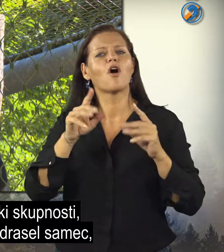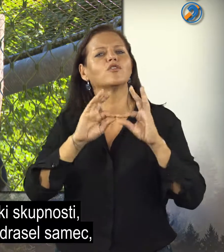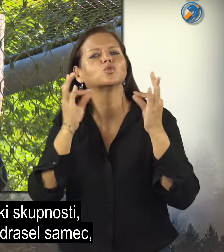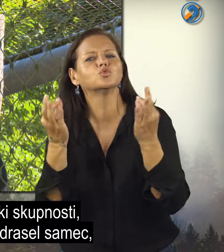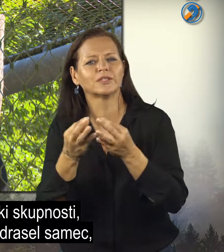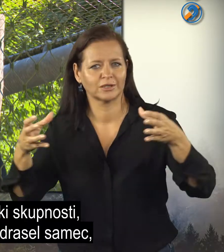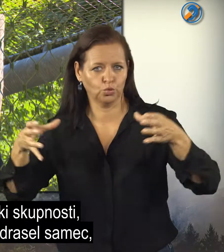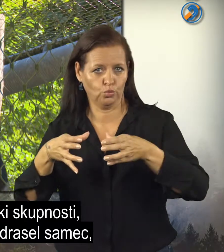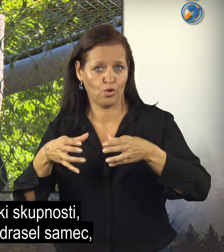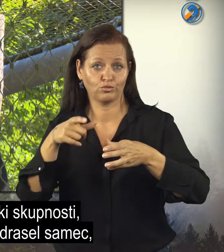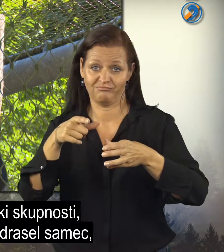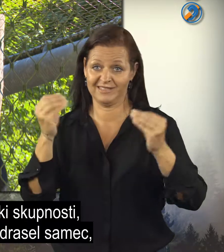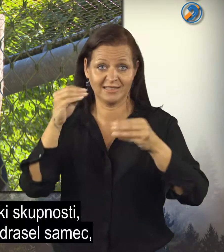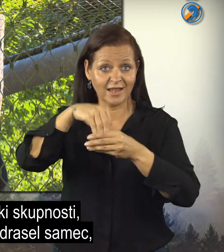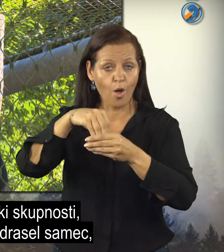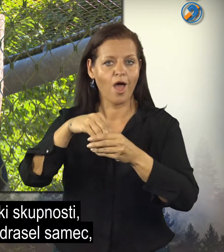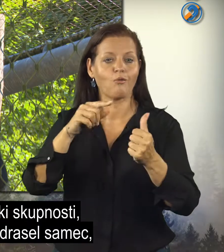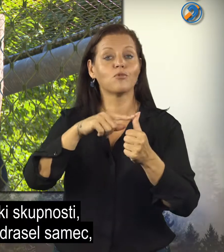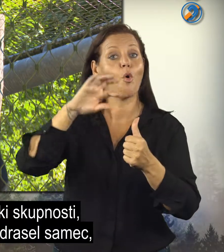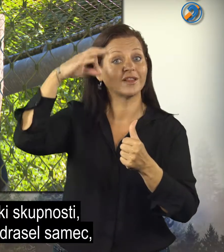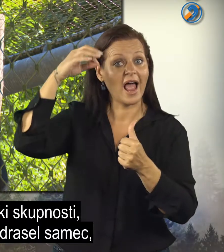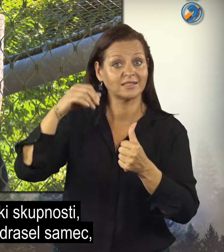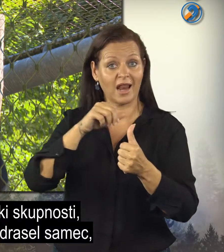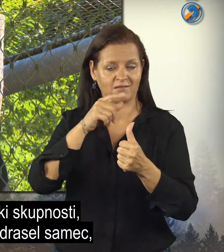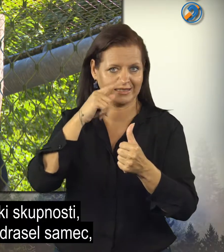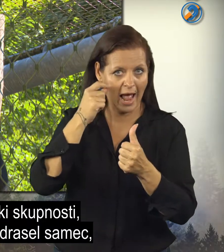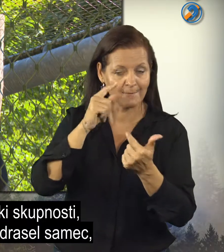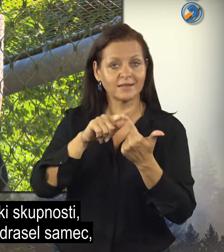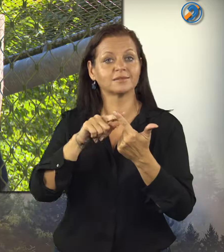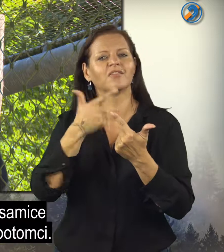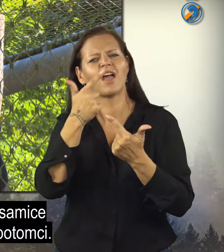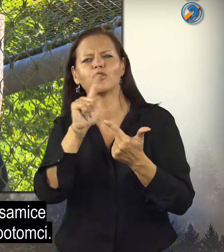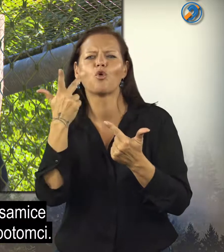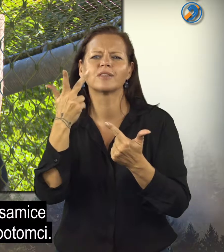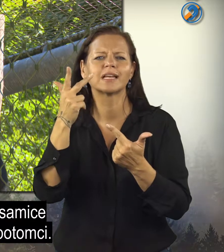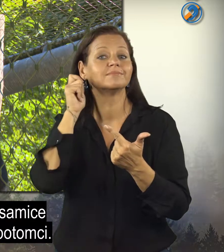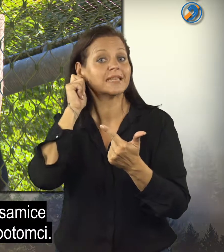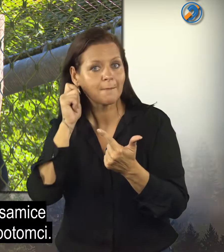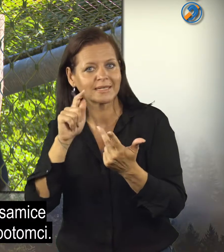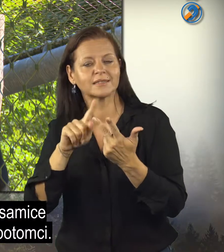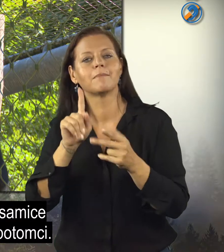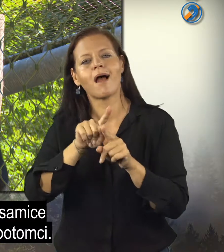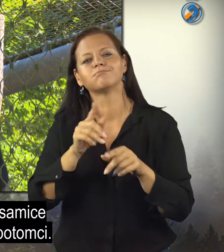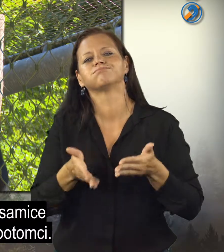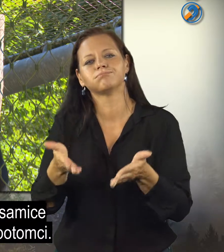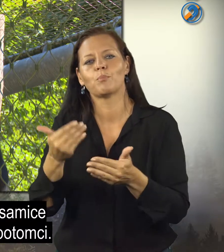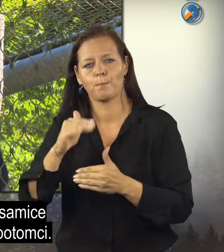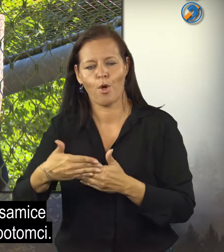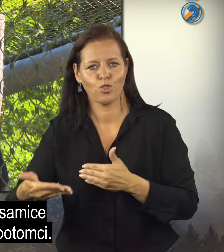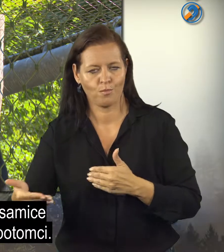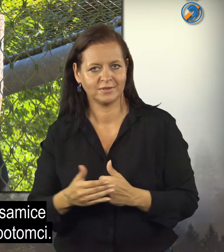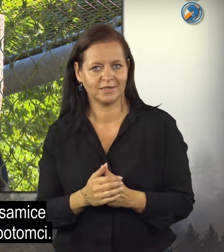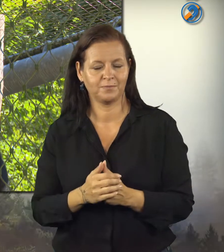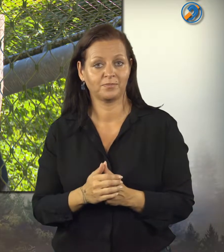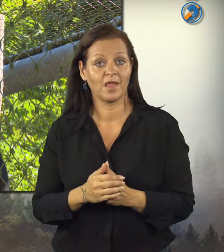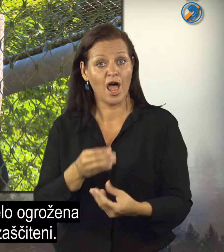Živijo v družinski skupnosti, ki jo se stavljajo od rasov samec, dve do tri samice, ter njihovi potomci.